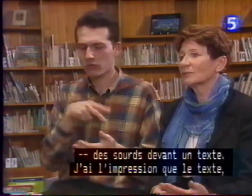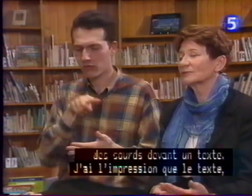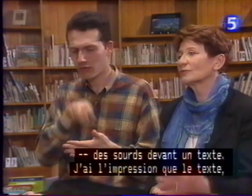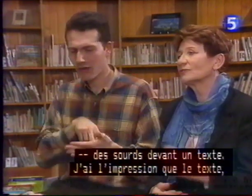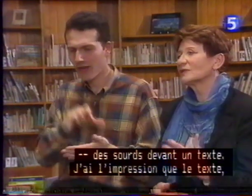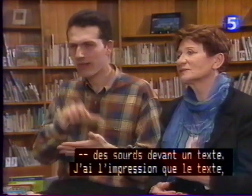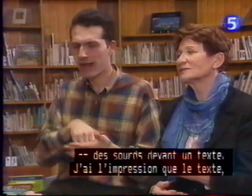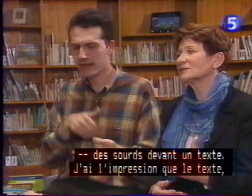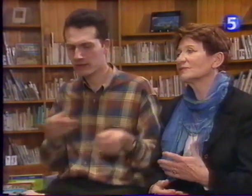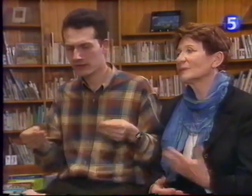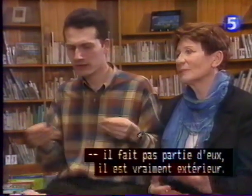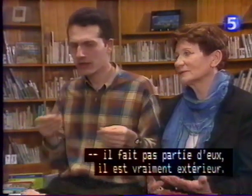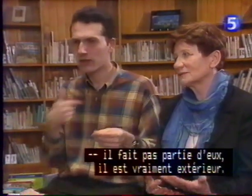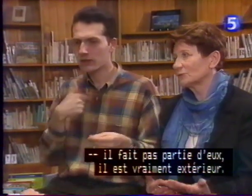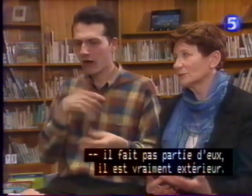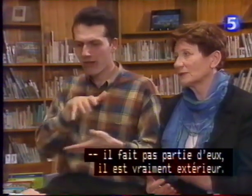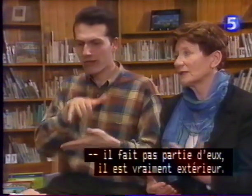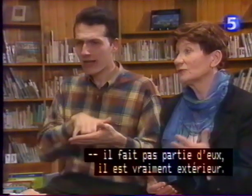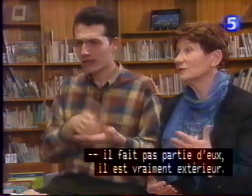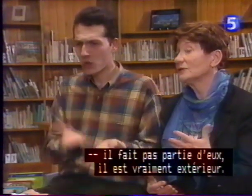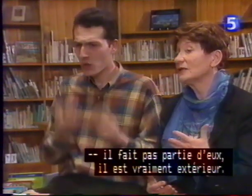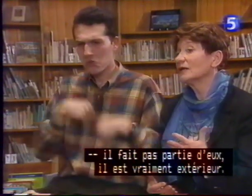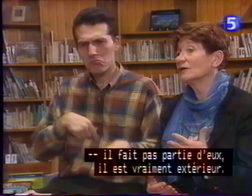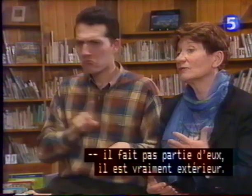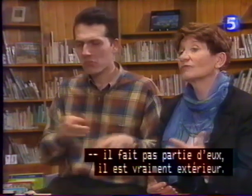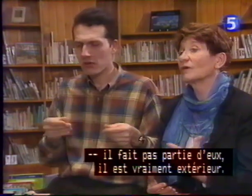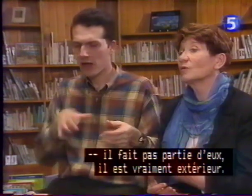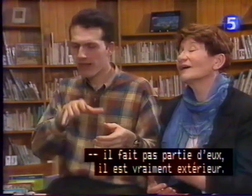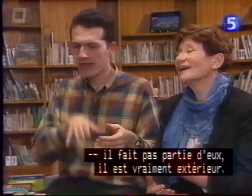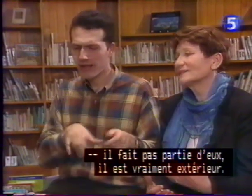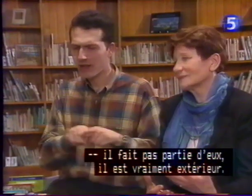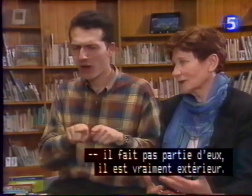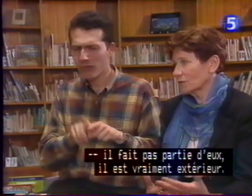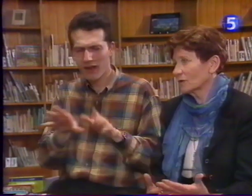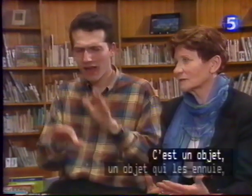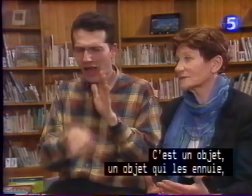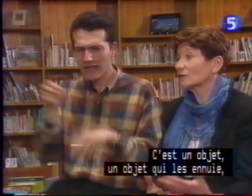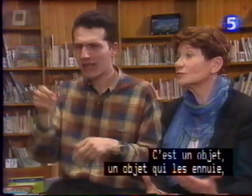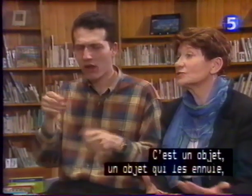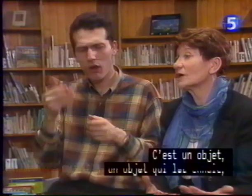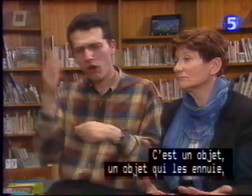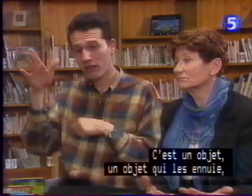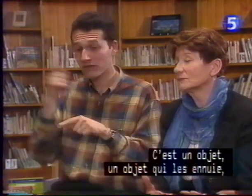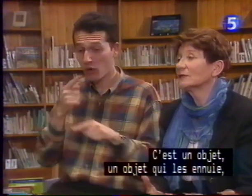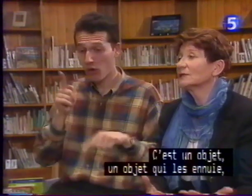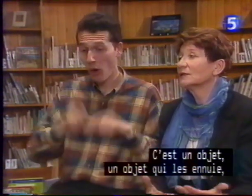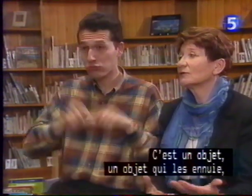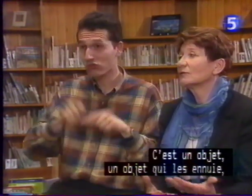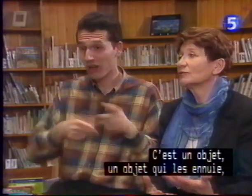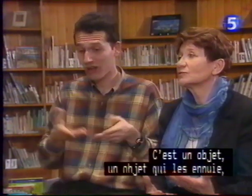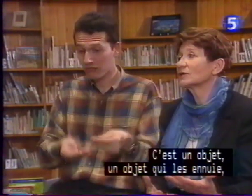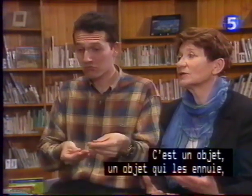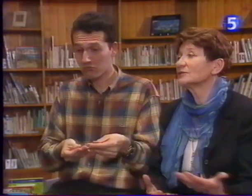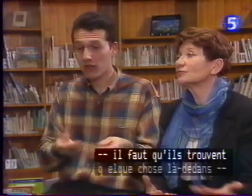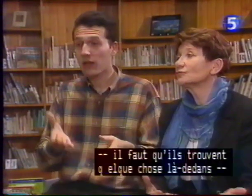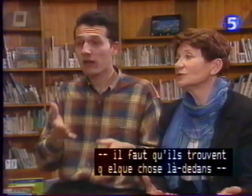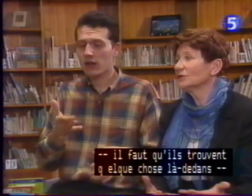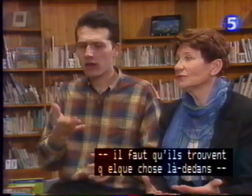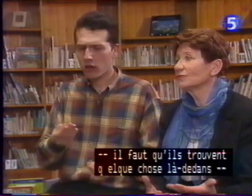que le texte, il ne fait pas partie d'eux, il est vraiment extérieur, c'est un objet, un objet qui les ennuie, il faut qu'ils